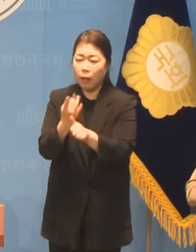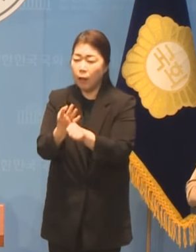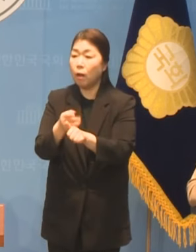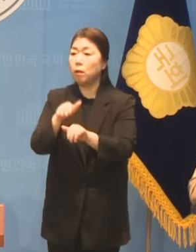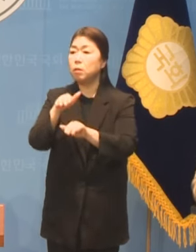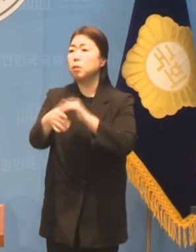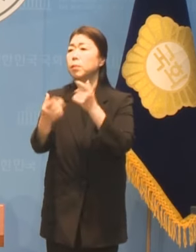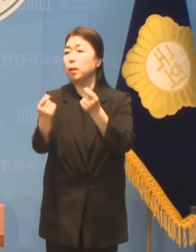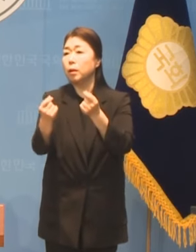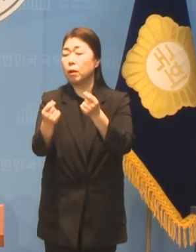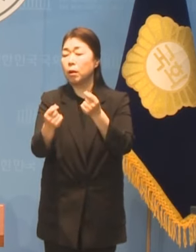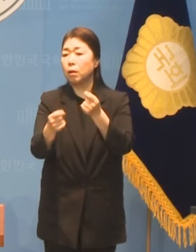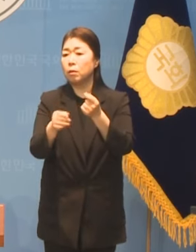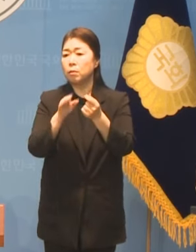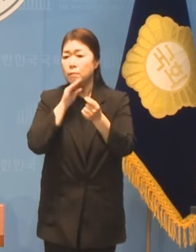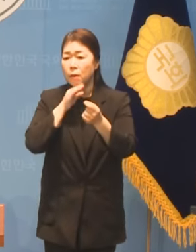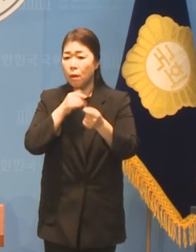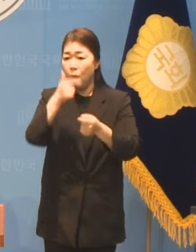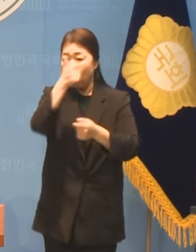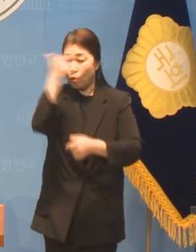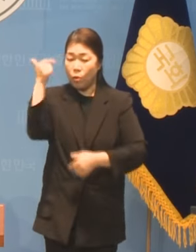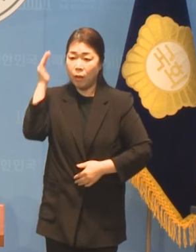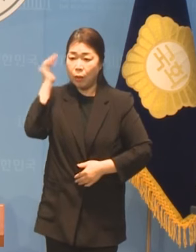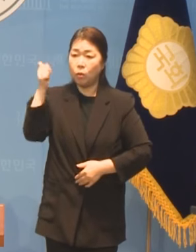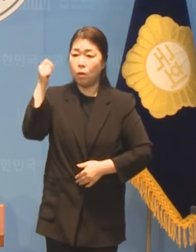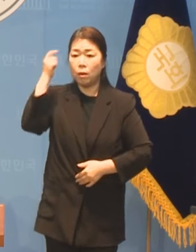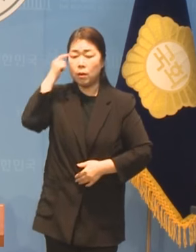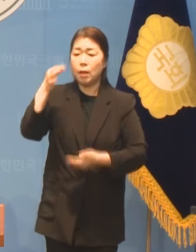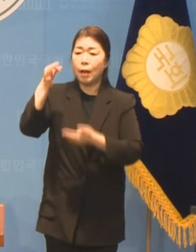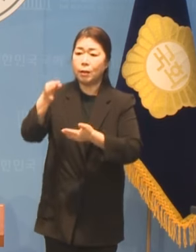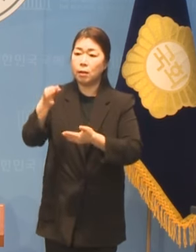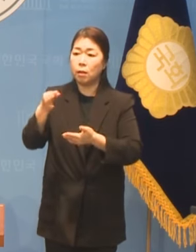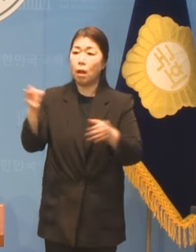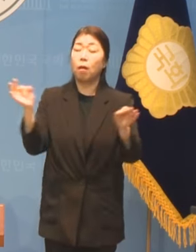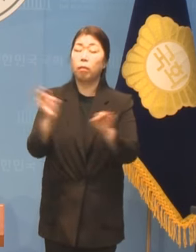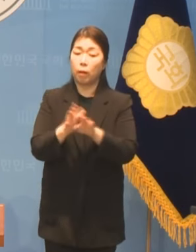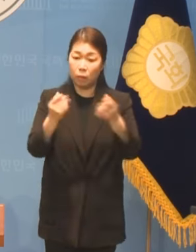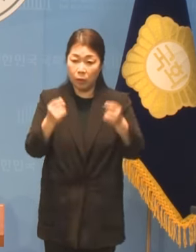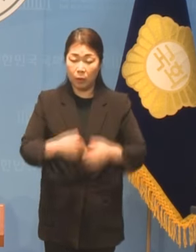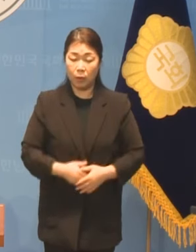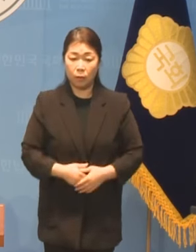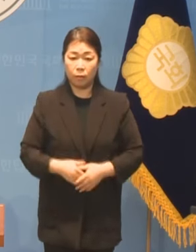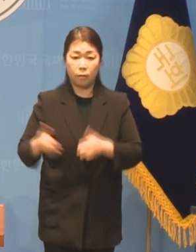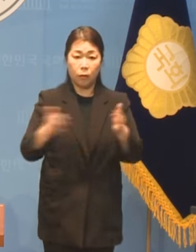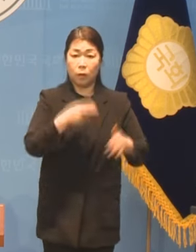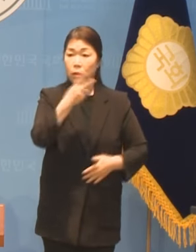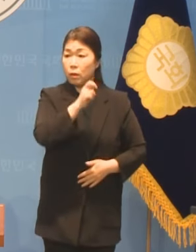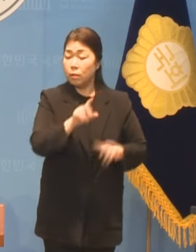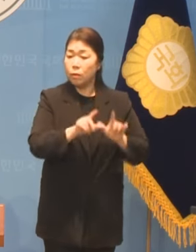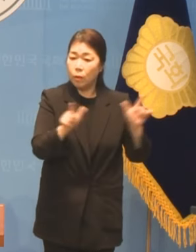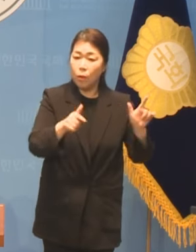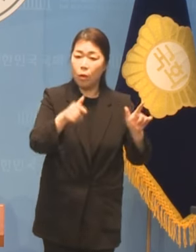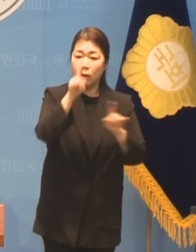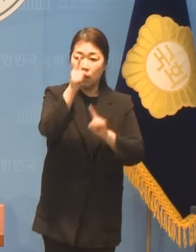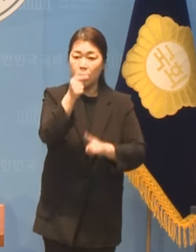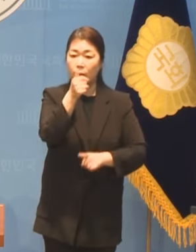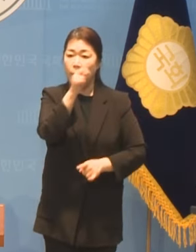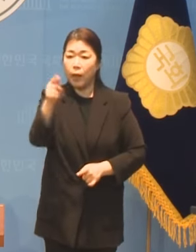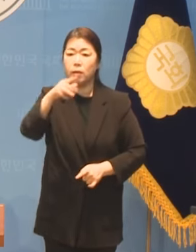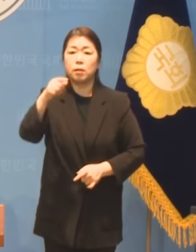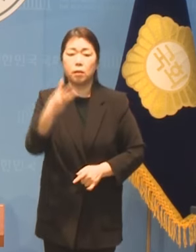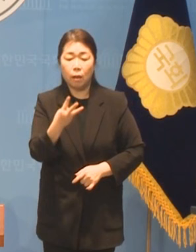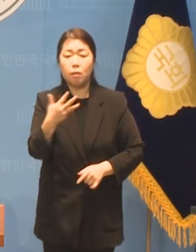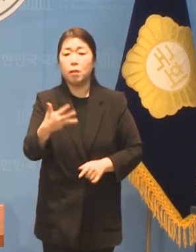가치는 실종된 지 오래입니다 2020년 이해찬 더불어민주당 전 대표께서 선천적인 장애인은